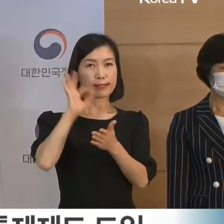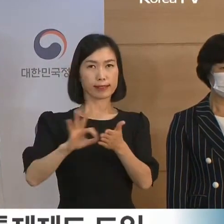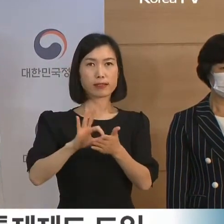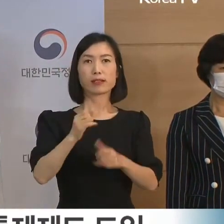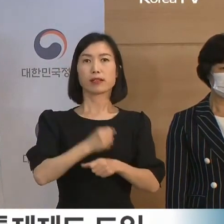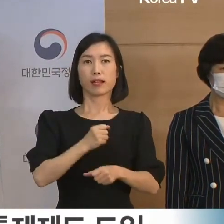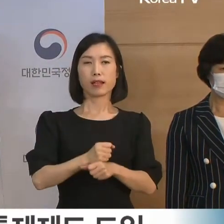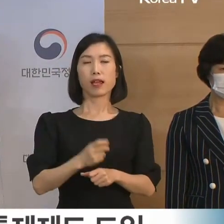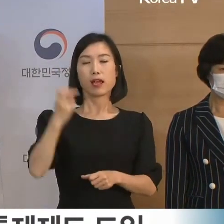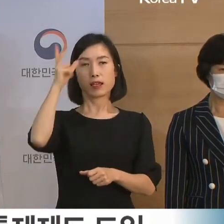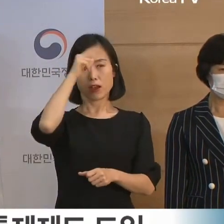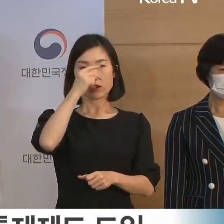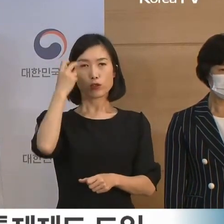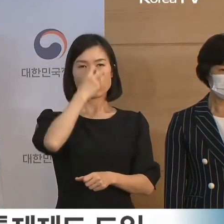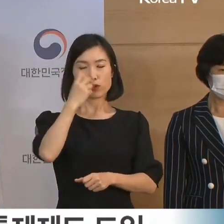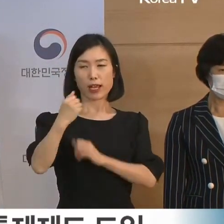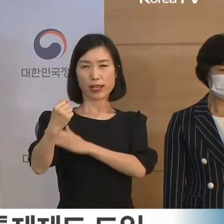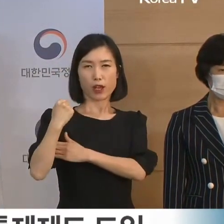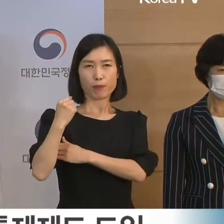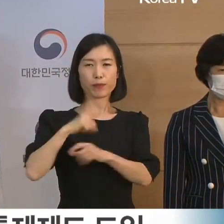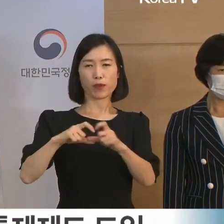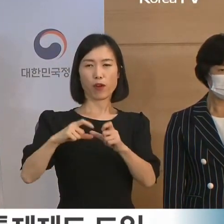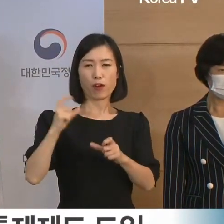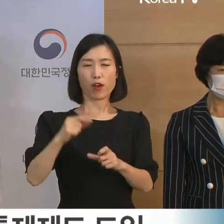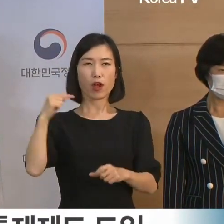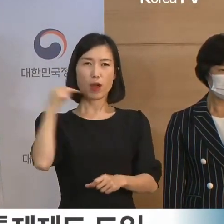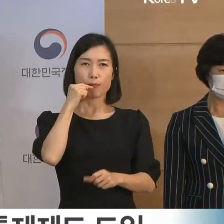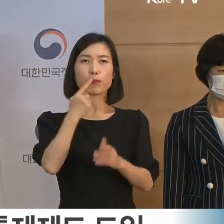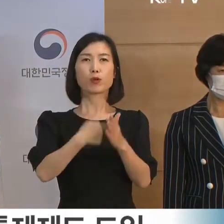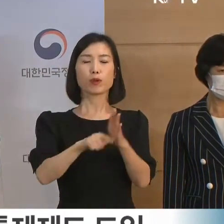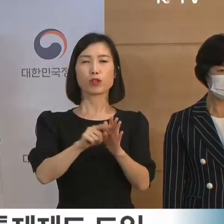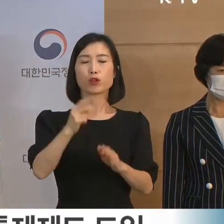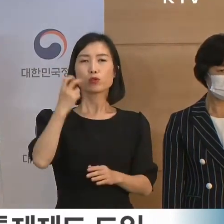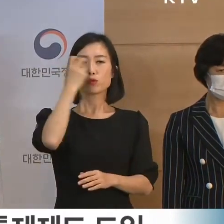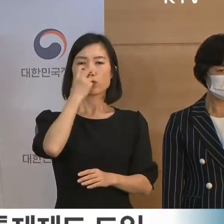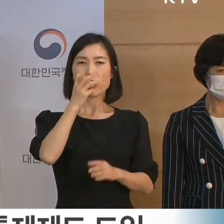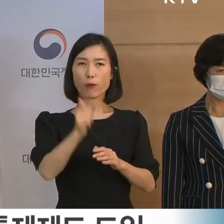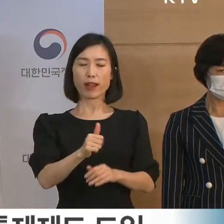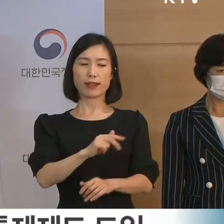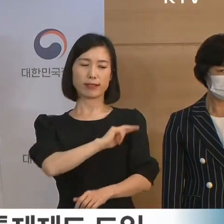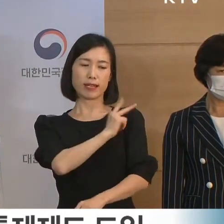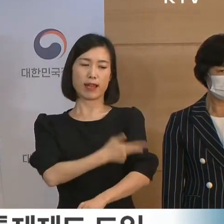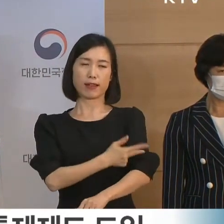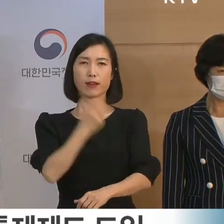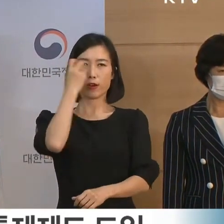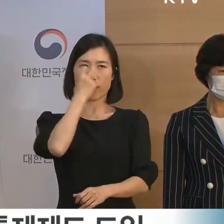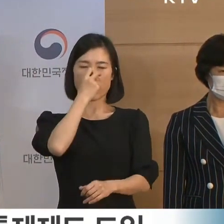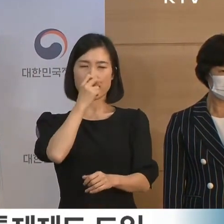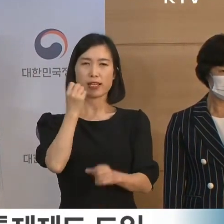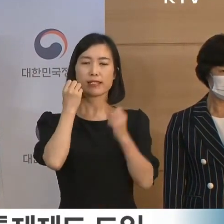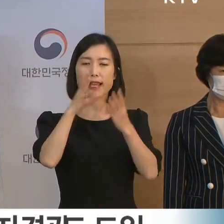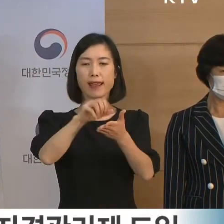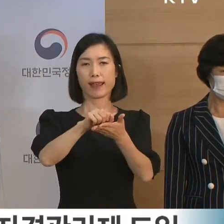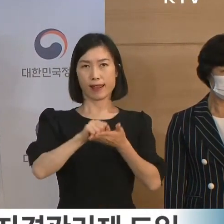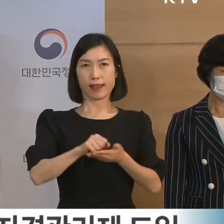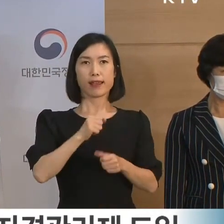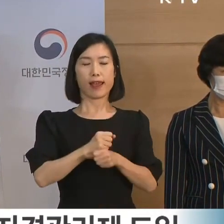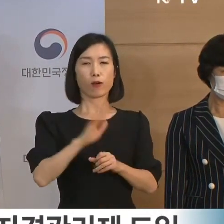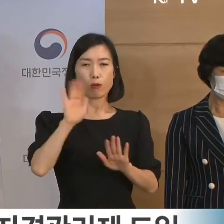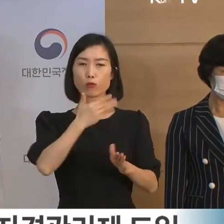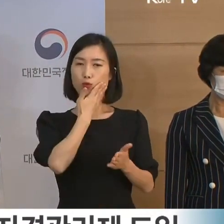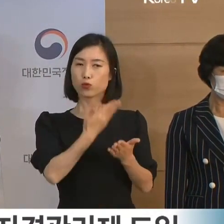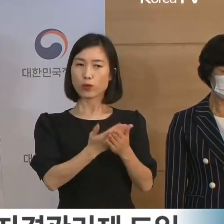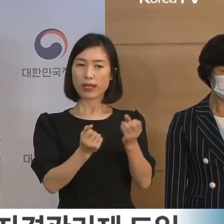경찰 수사 역량을 강화하기 위해 수사관 자격관리 제도를 전면 도입하고 중요 사건